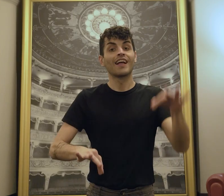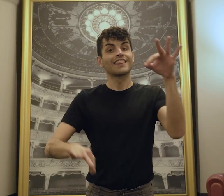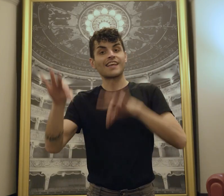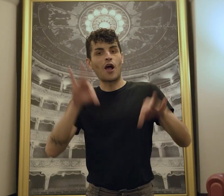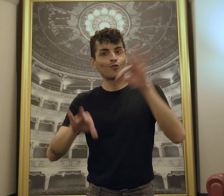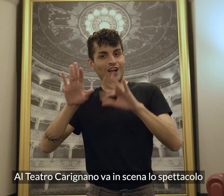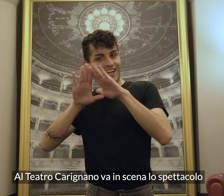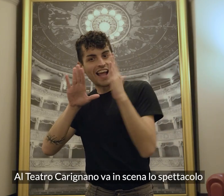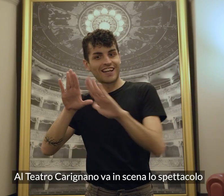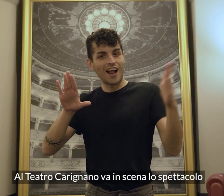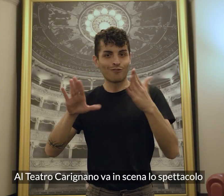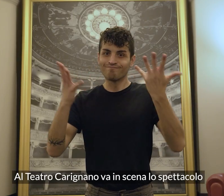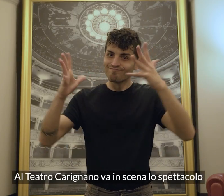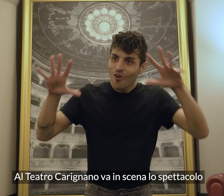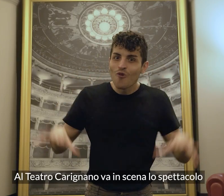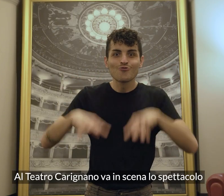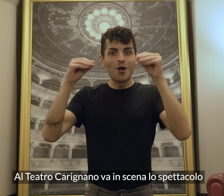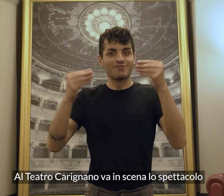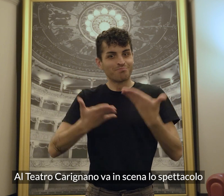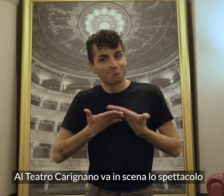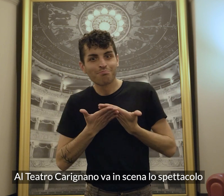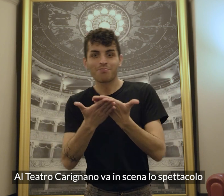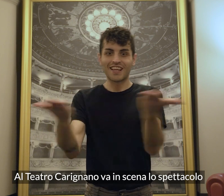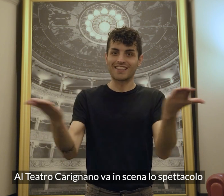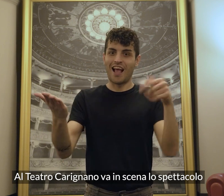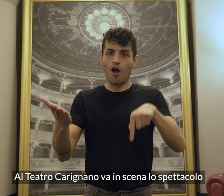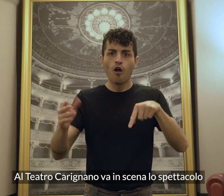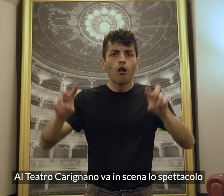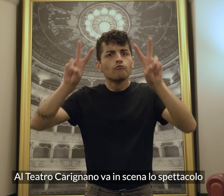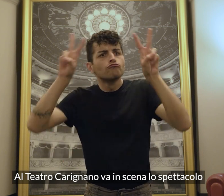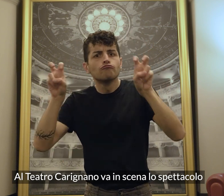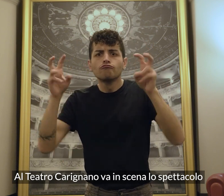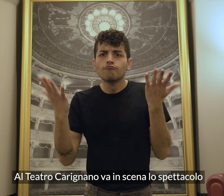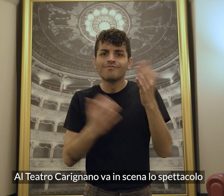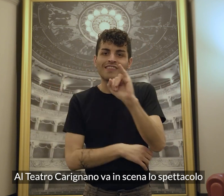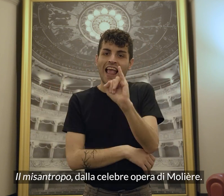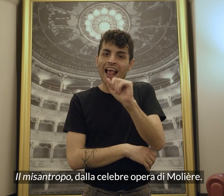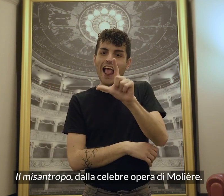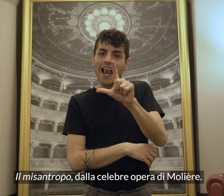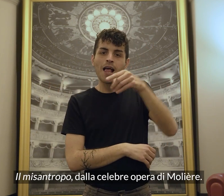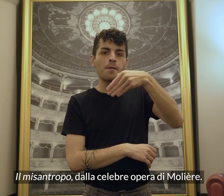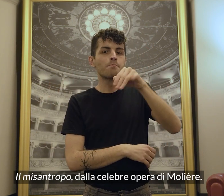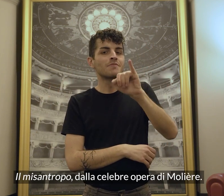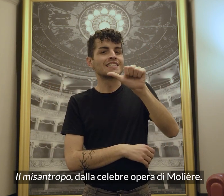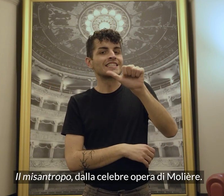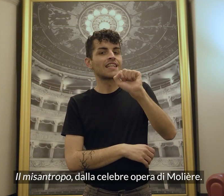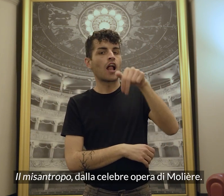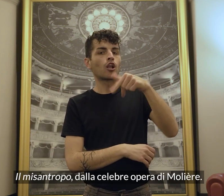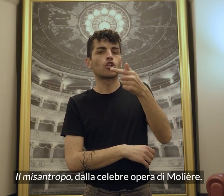Al teatro Carignano va in scena lo spettacolo Il Misantropo,